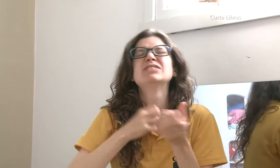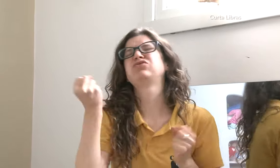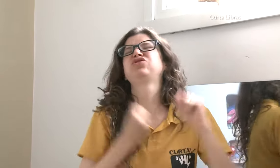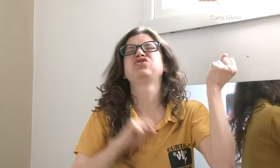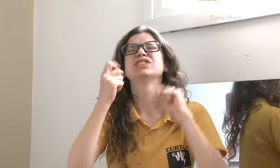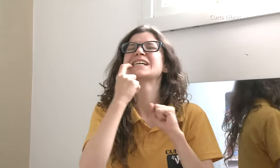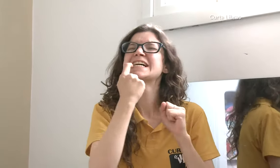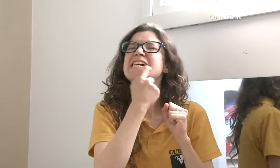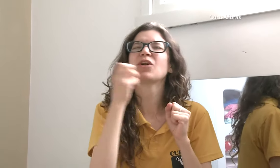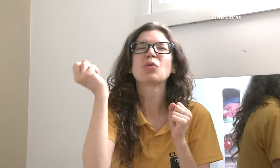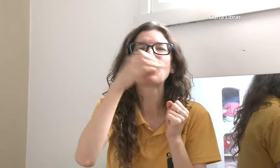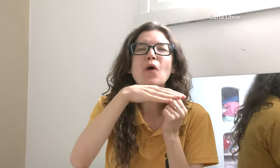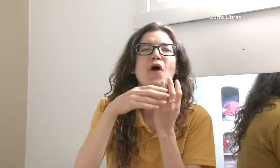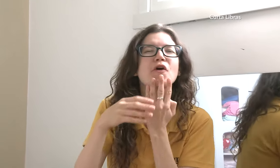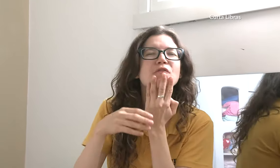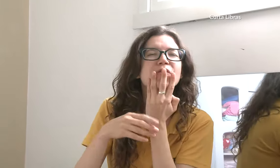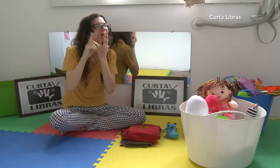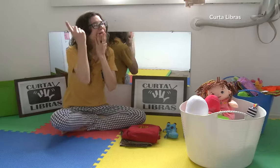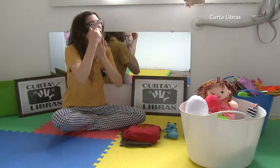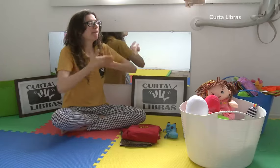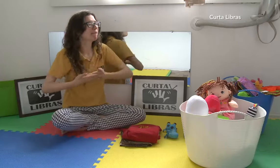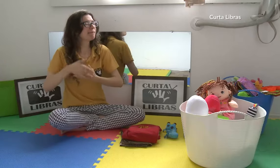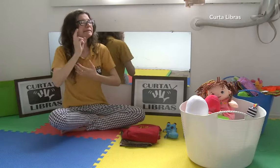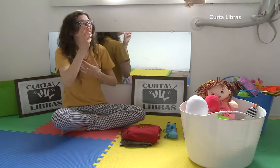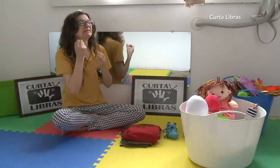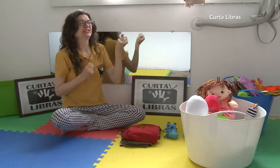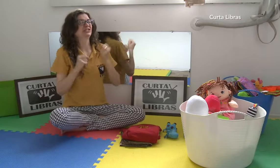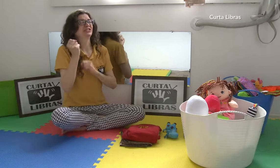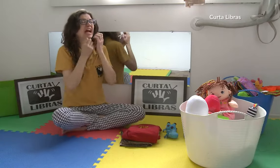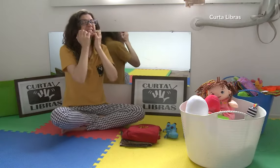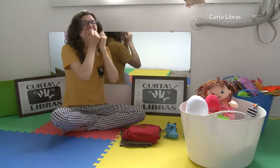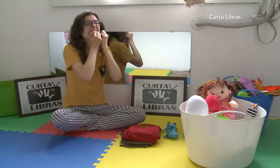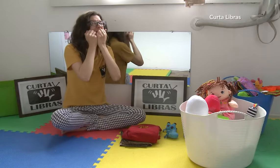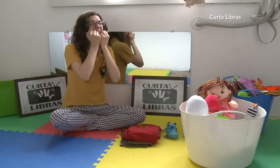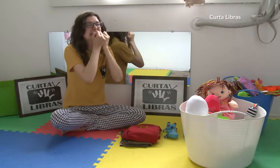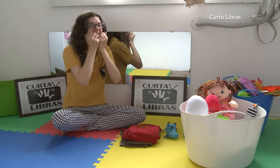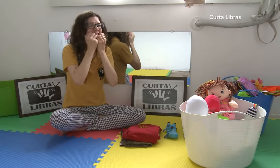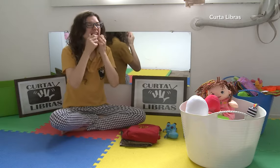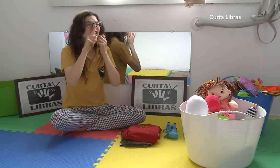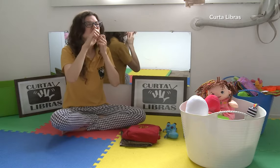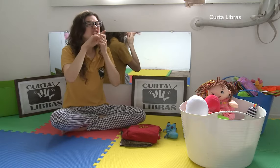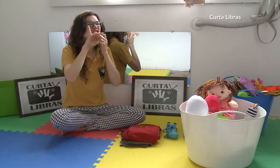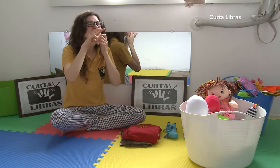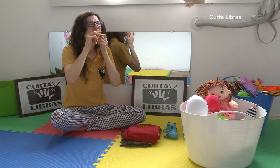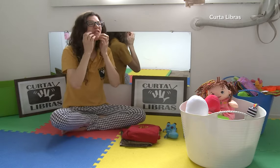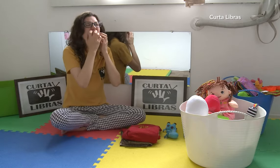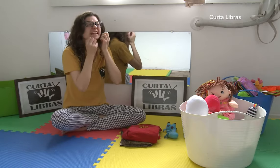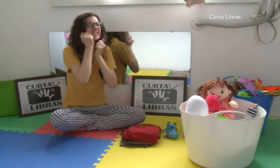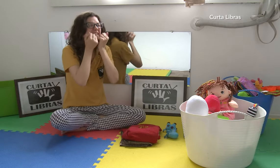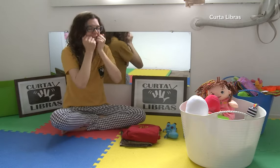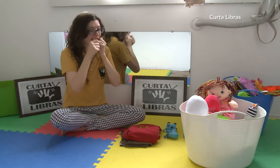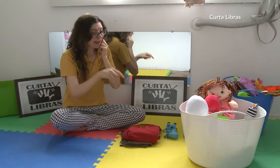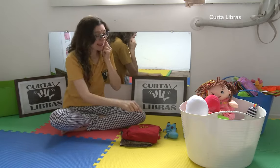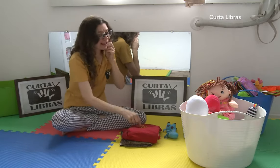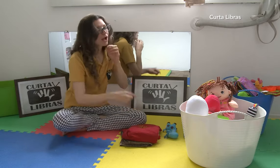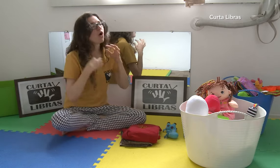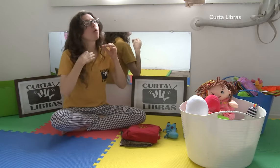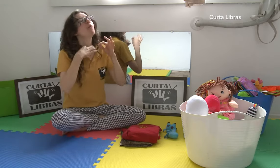nascimento dos dentinhos. Porque o bebê fica nervoso, irritado e a gengiva coça bastante. Então, este